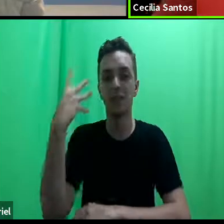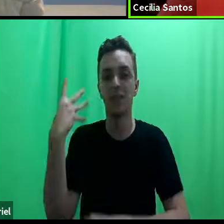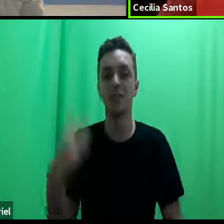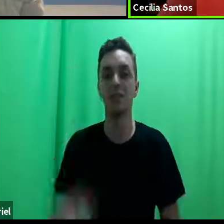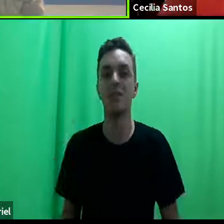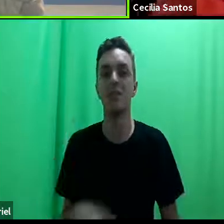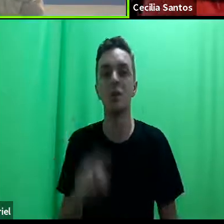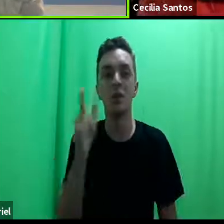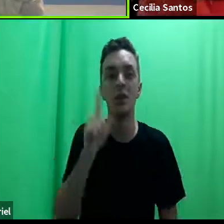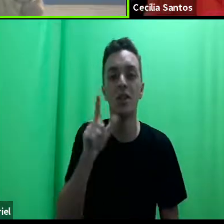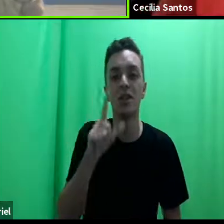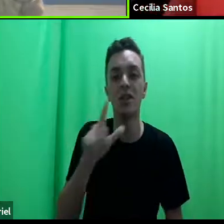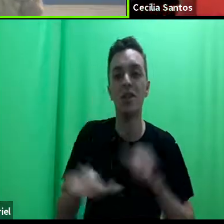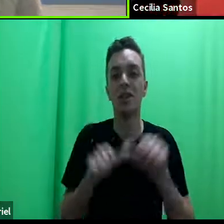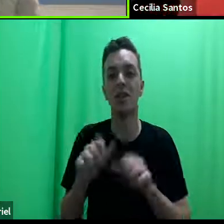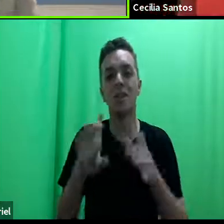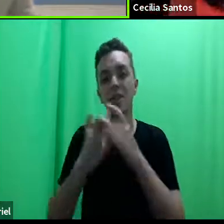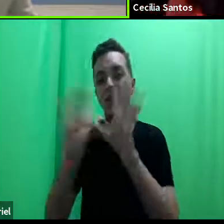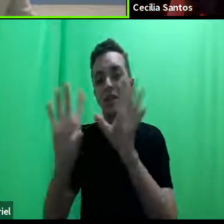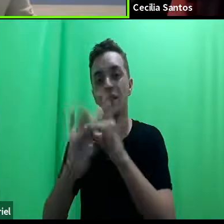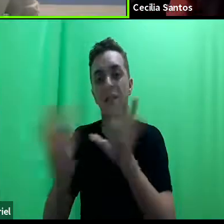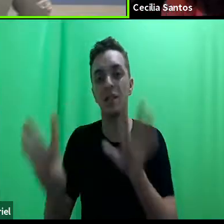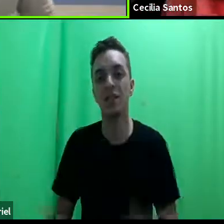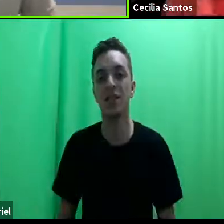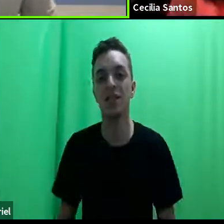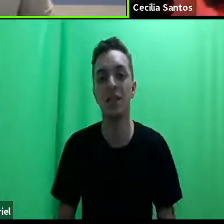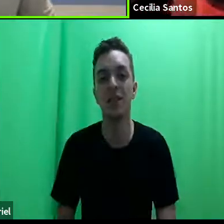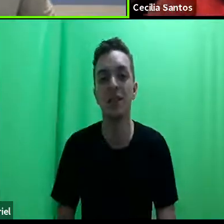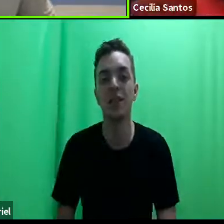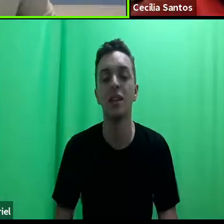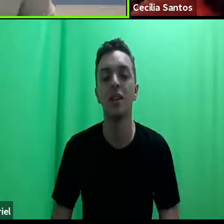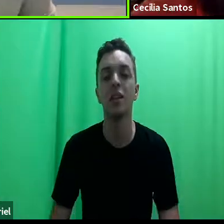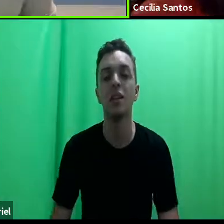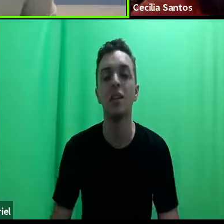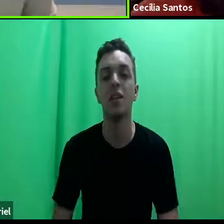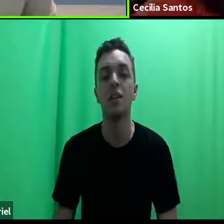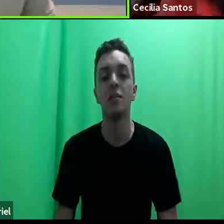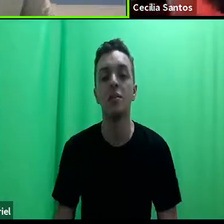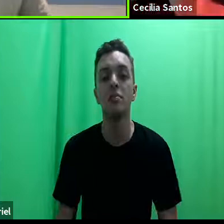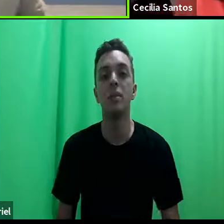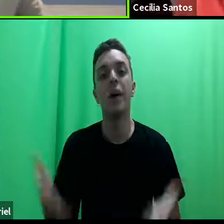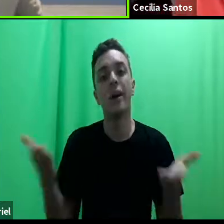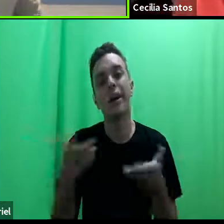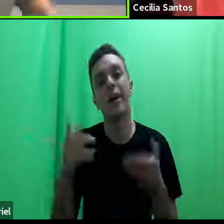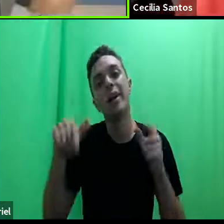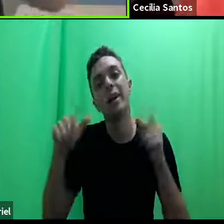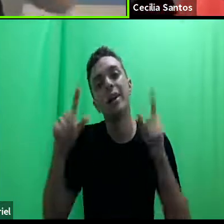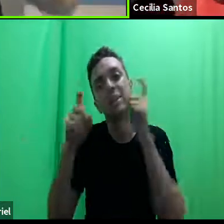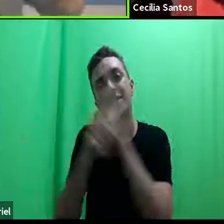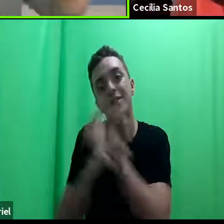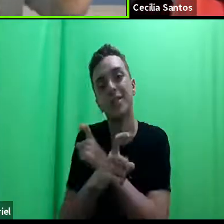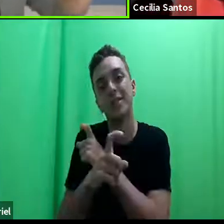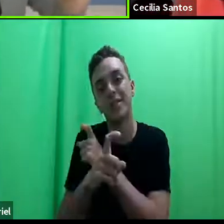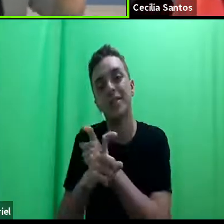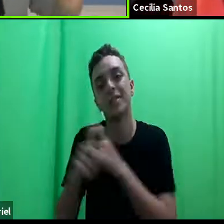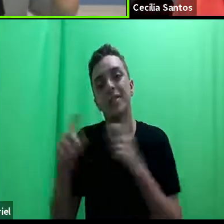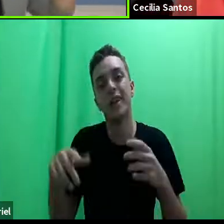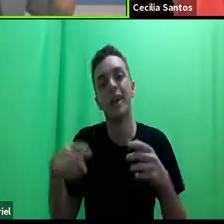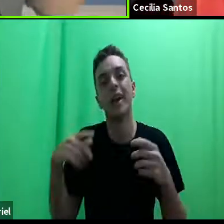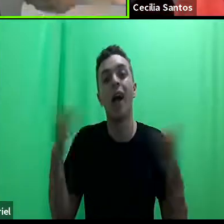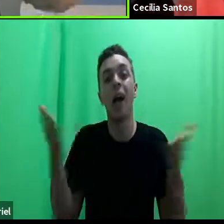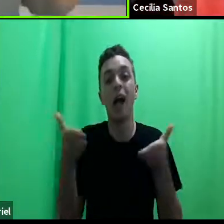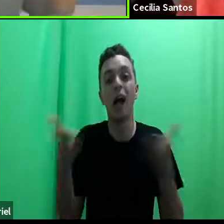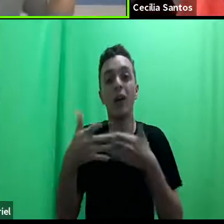aqui. Fique à vontade. Isso. São os dramas da vida em quarentena. A gente está começando a naturalizar